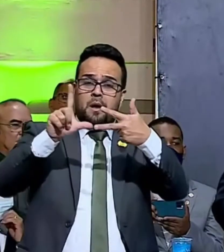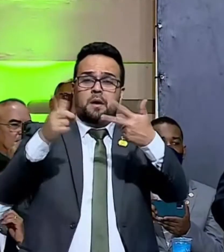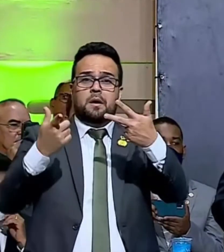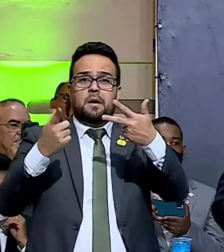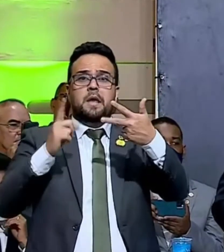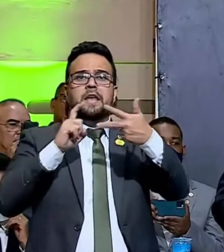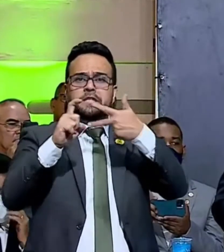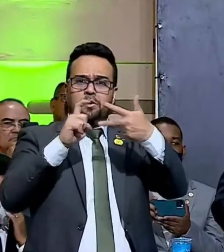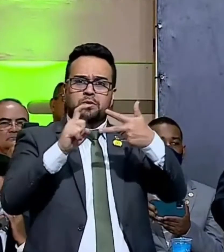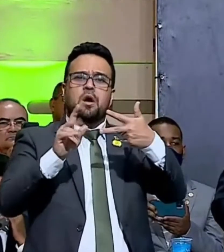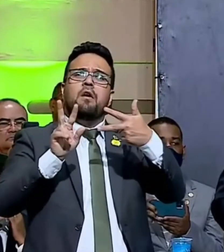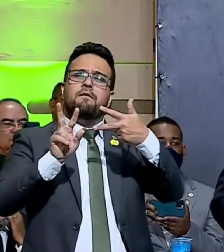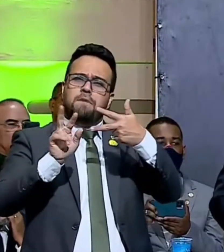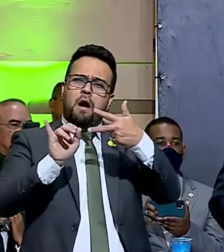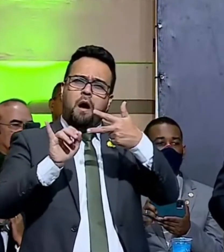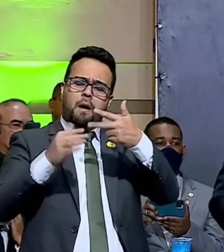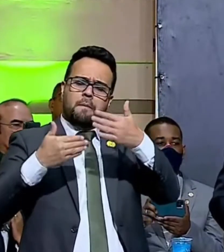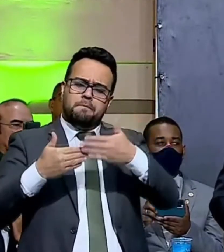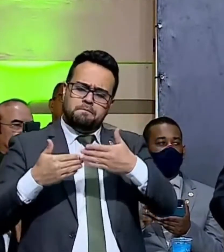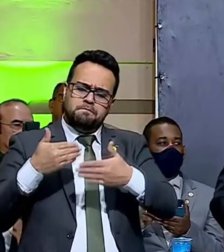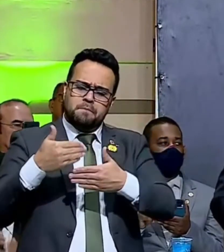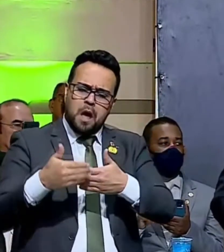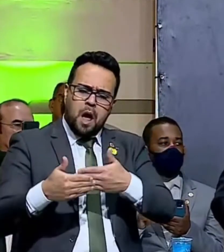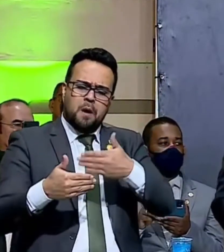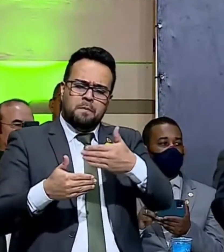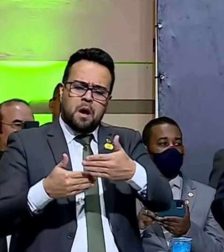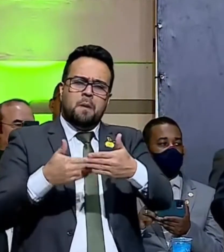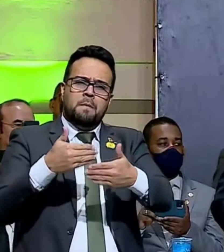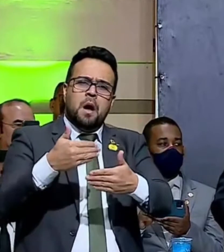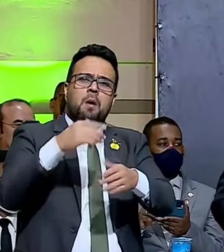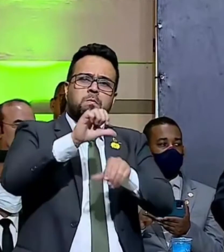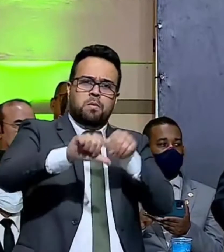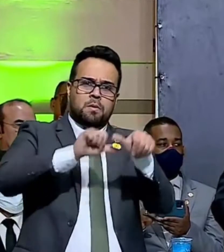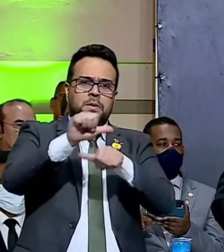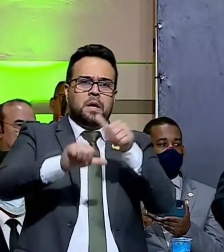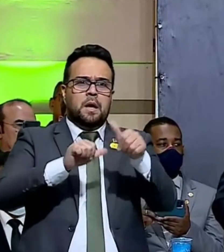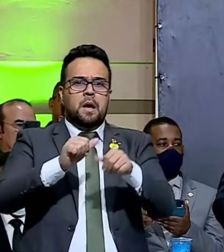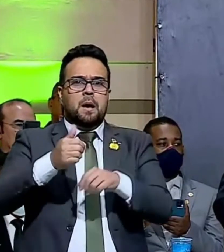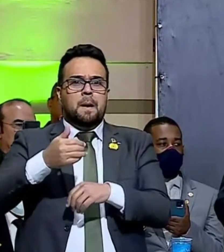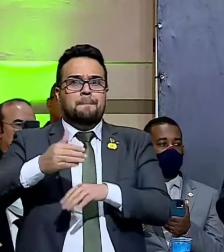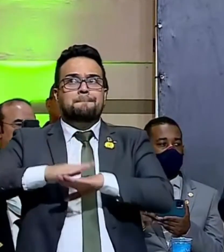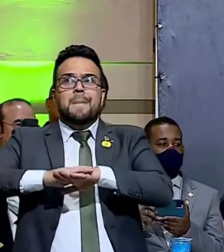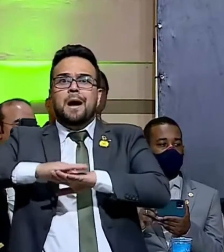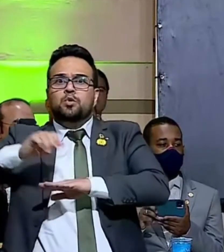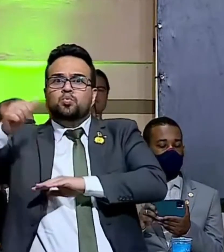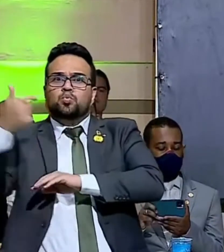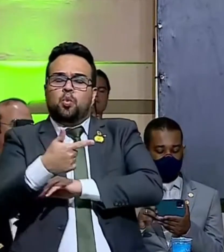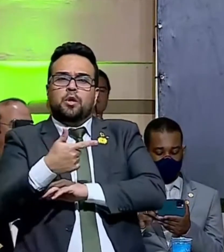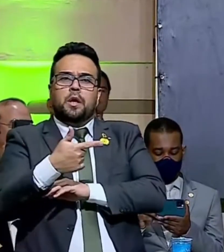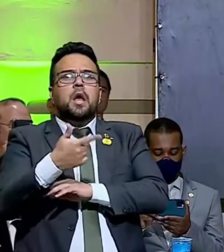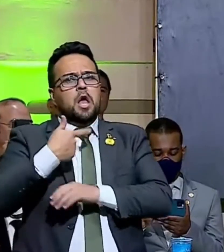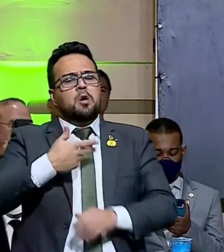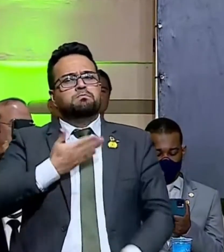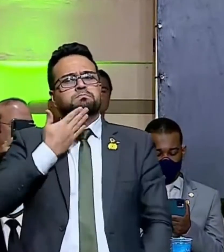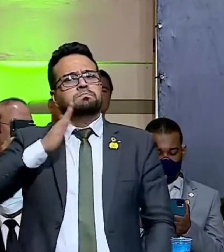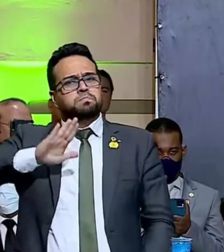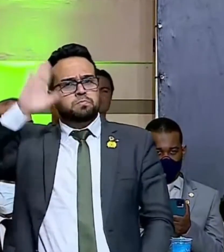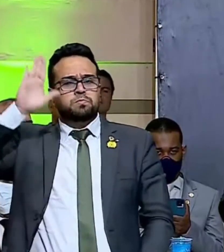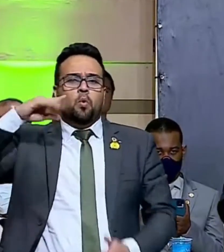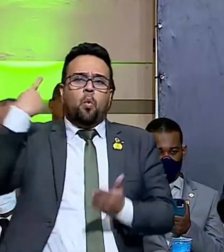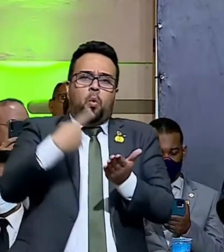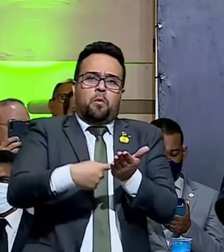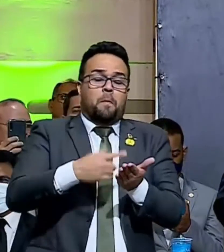aos poucos vai mudando. Mais do que um compromisso com vocês, um compromisso com a minha